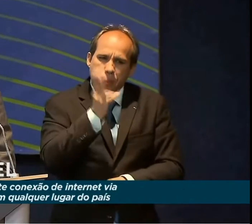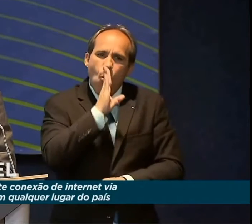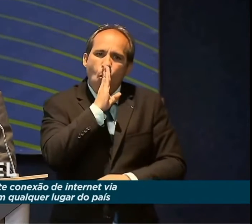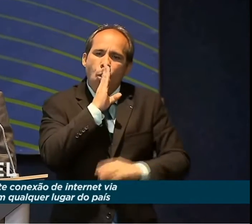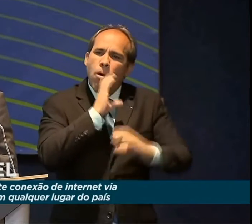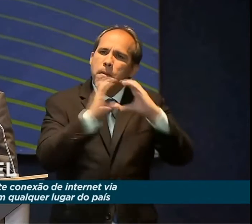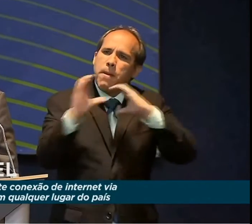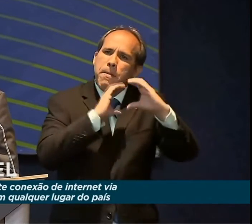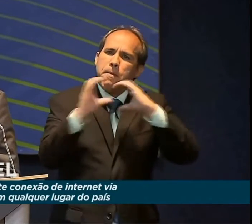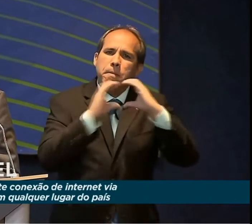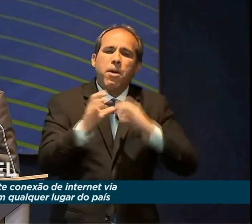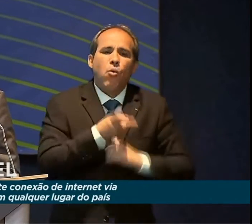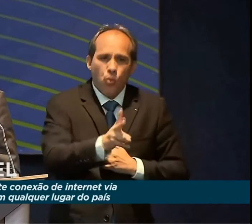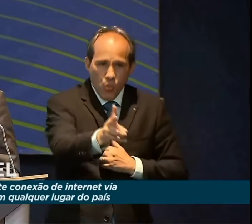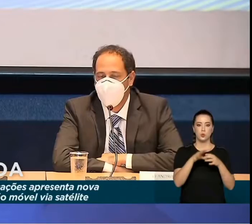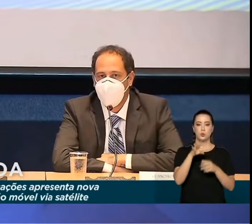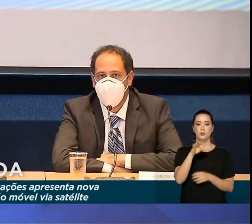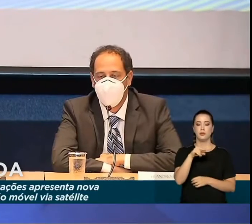comunicações satelitais.